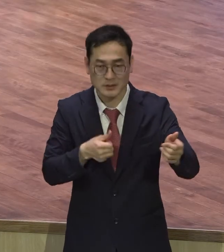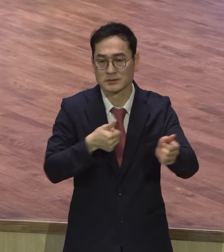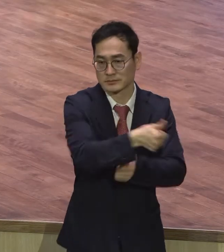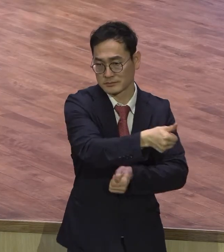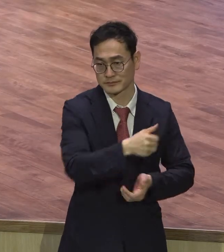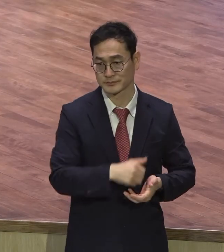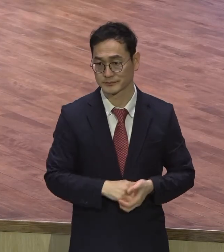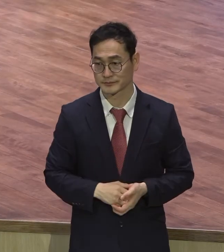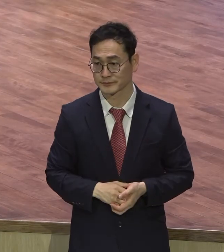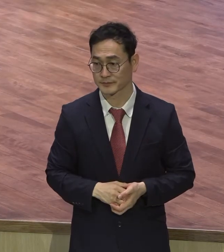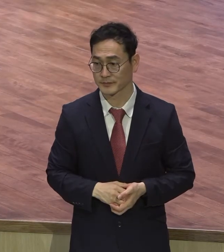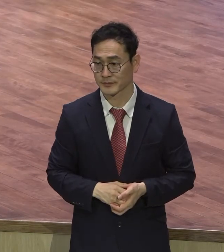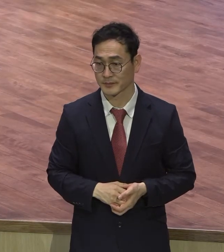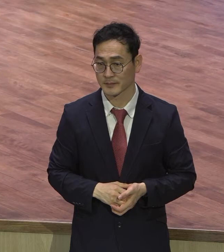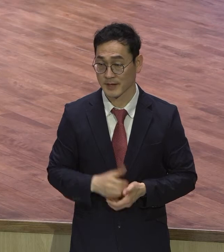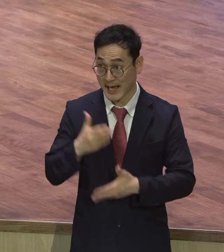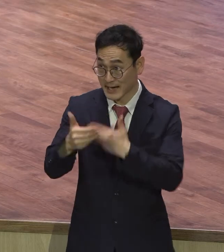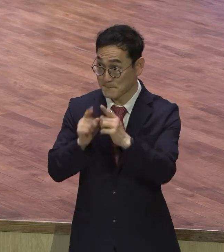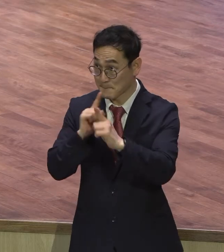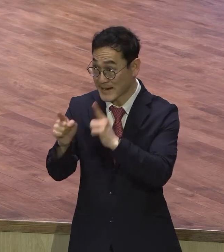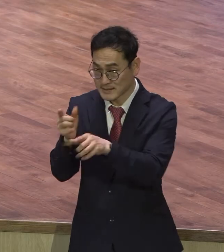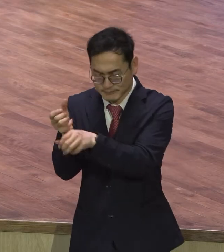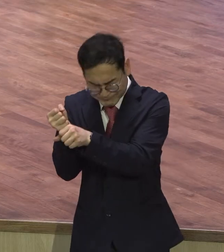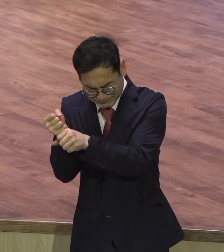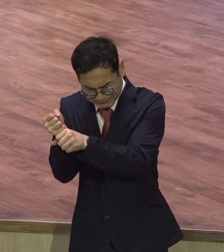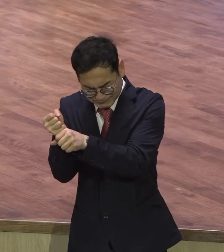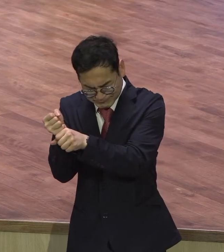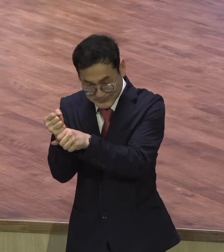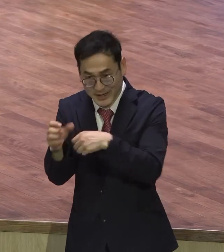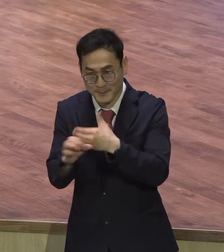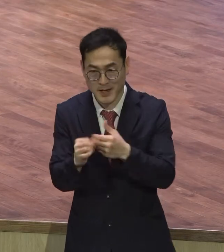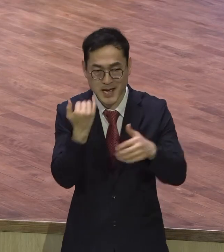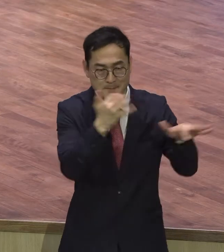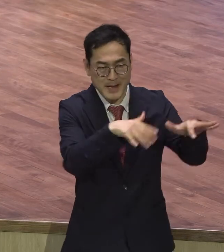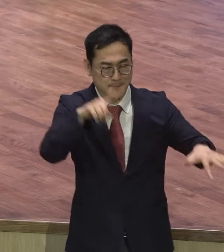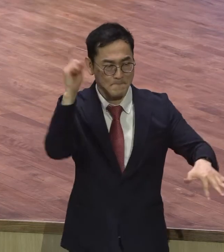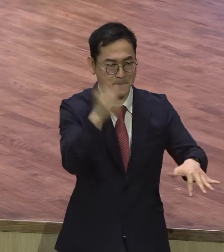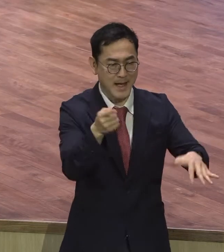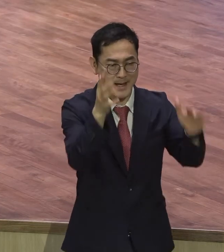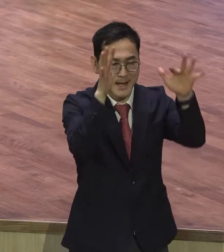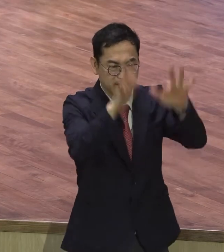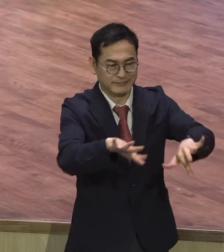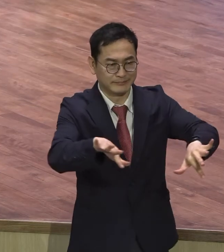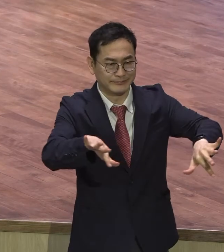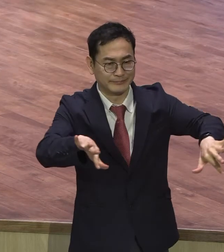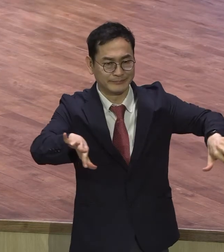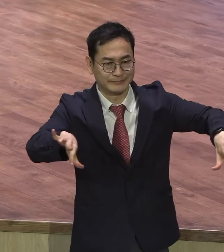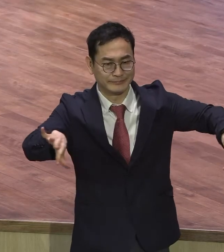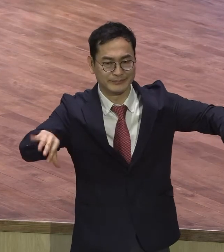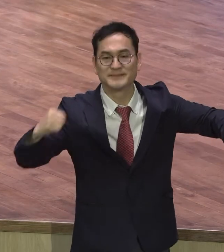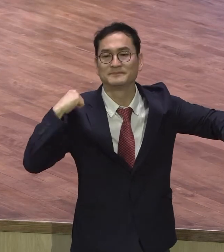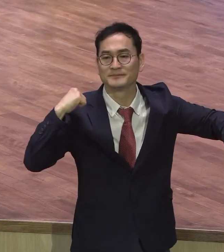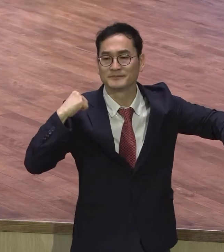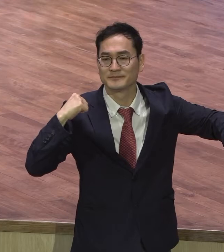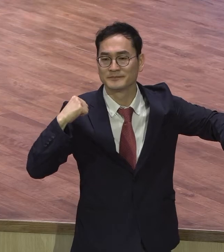말씀을 믿음으로 붙잡을 때 어떻게 홍해가 갈라집니까 홍해가 어떻게 갈라집니까 바다가 어떻게 갈라져요